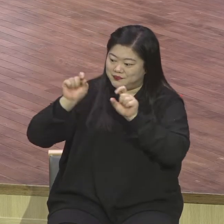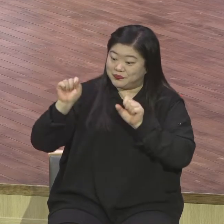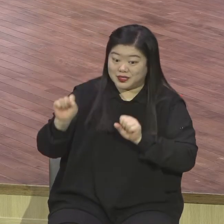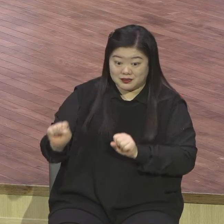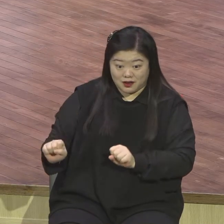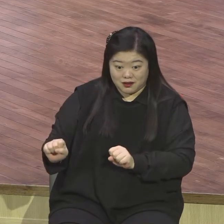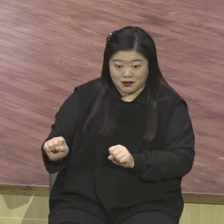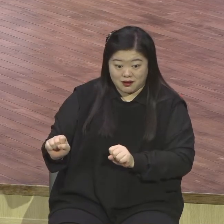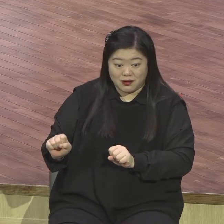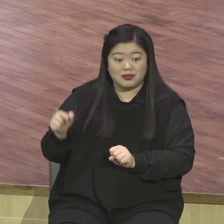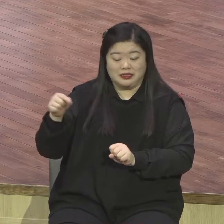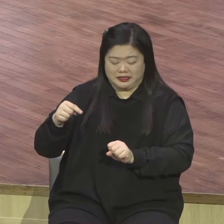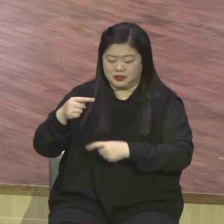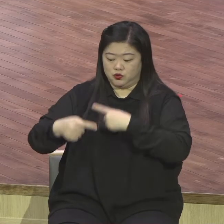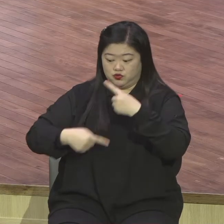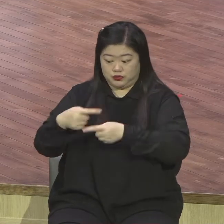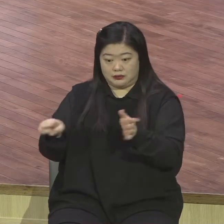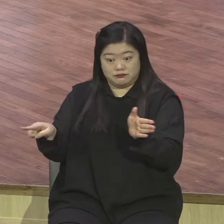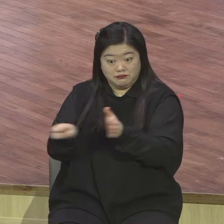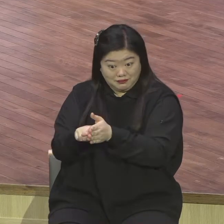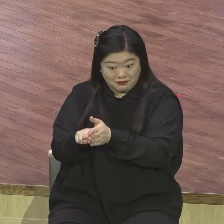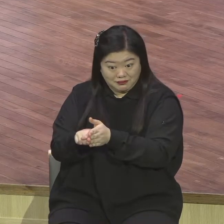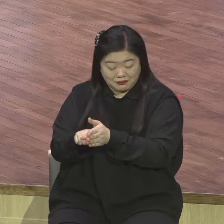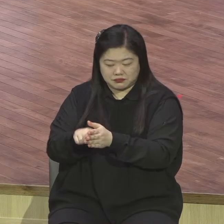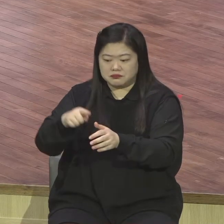믿는 사람은 평안합니다